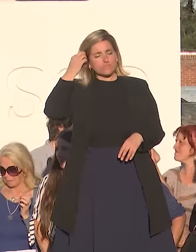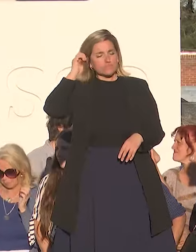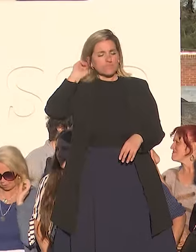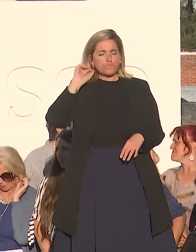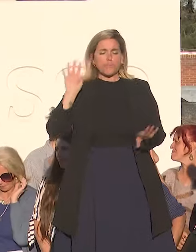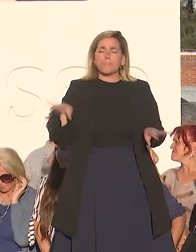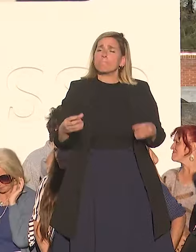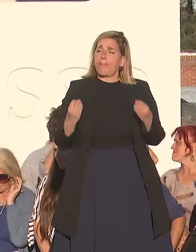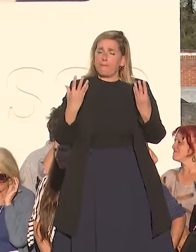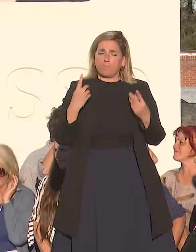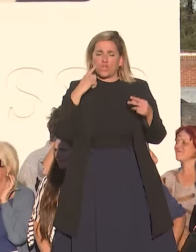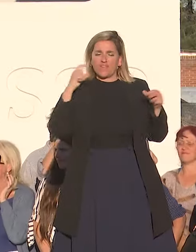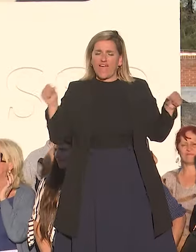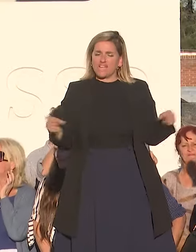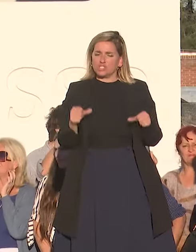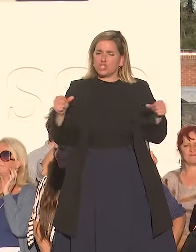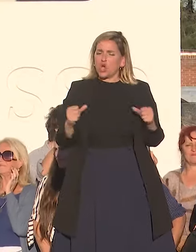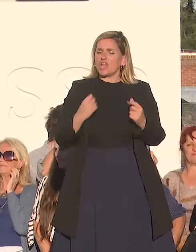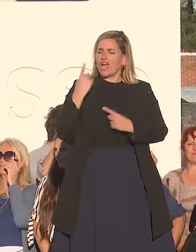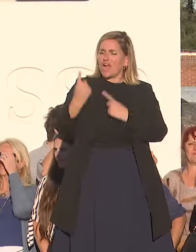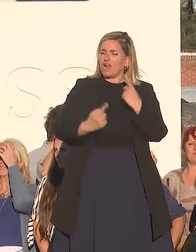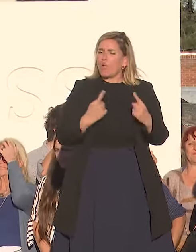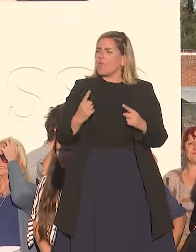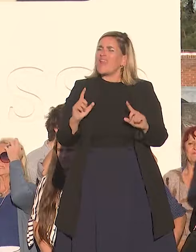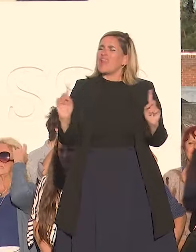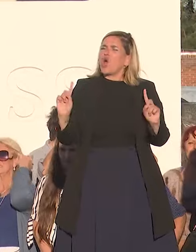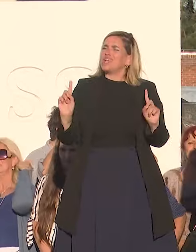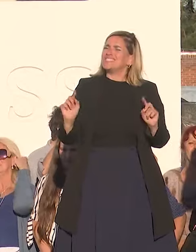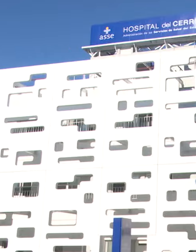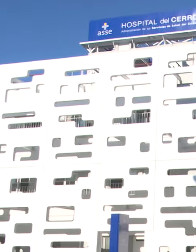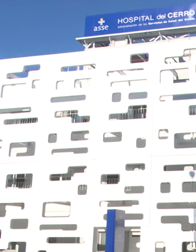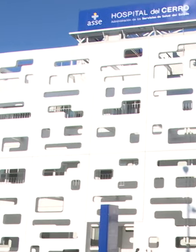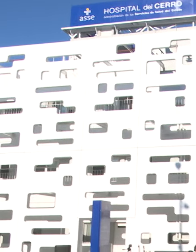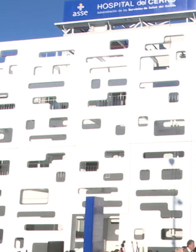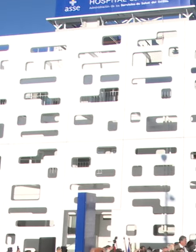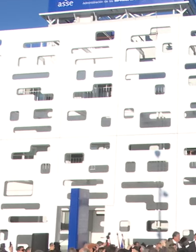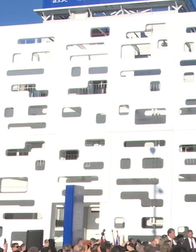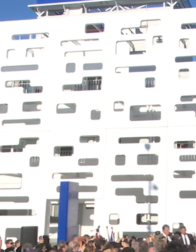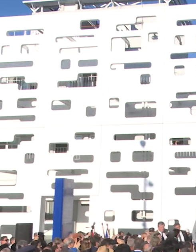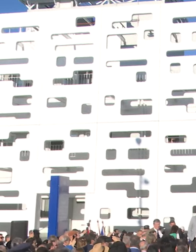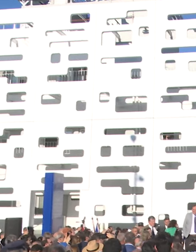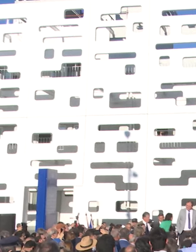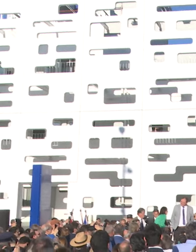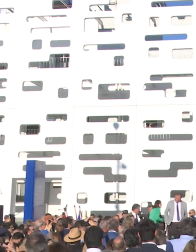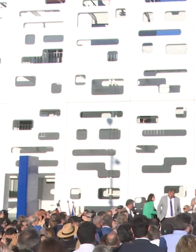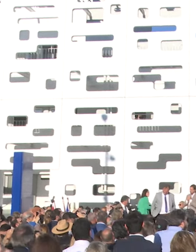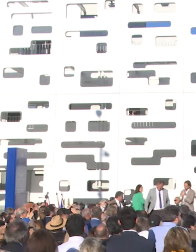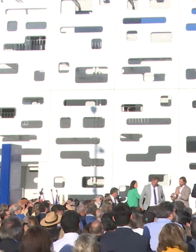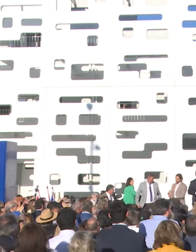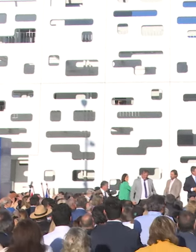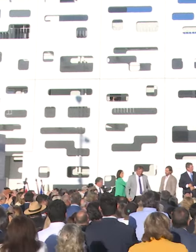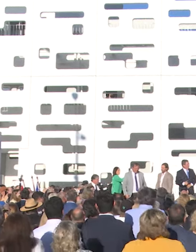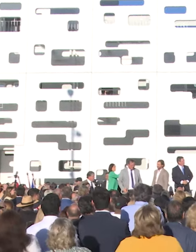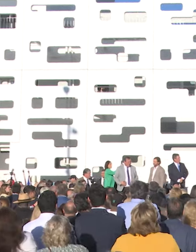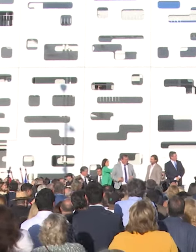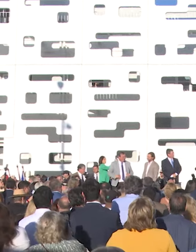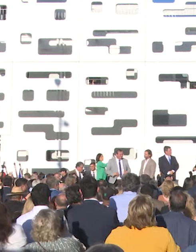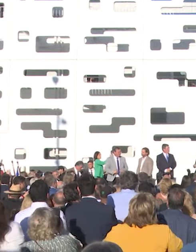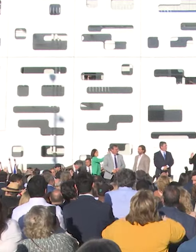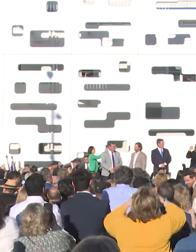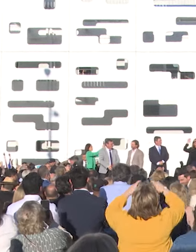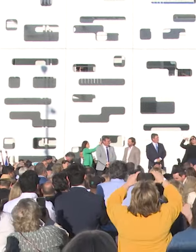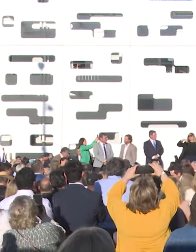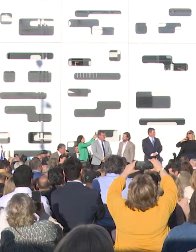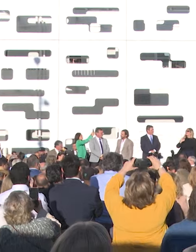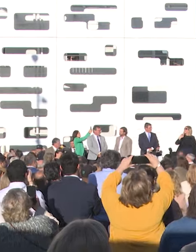porque de acciones que no son puramente materiales pero son conceptuales y de libertad allí estuvo la